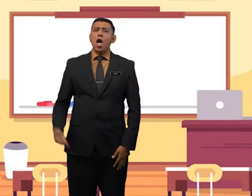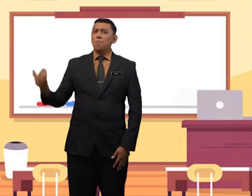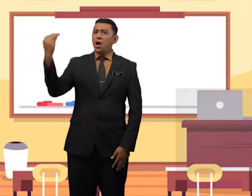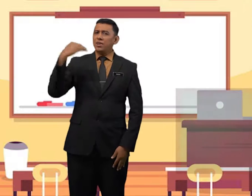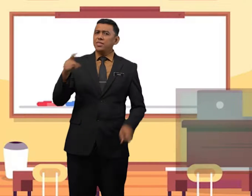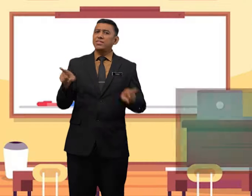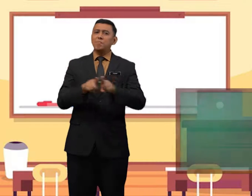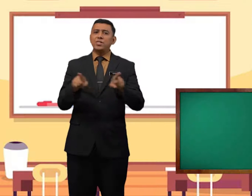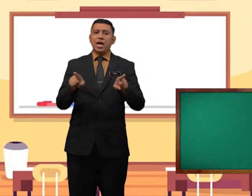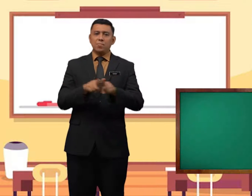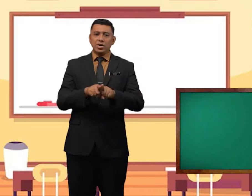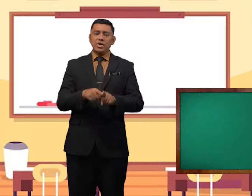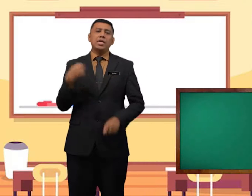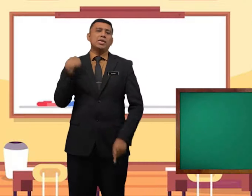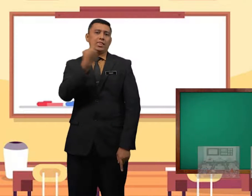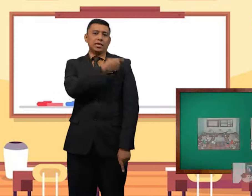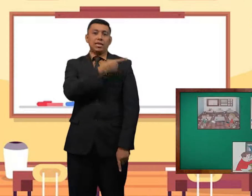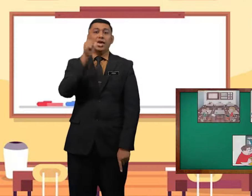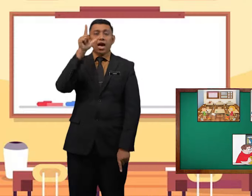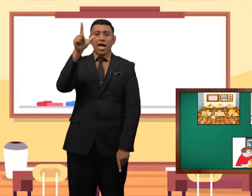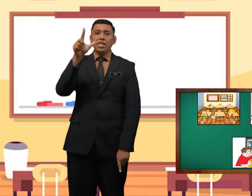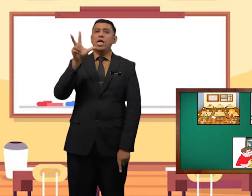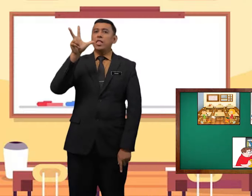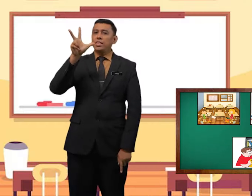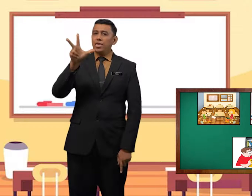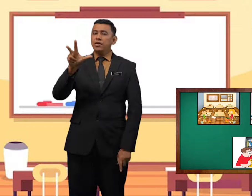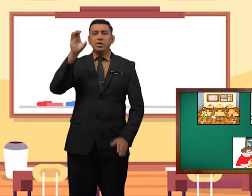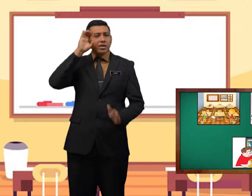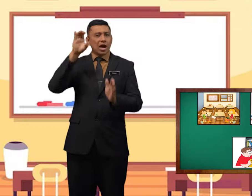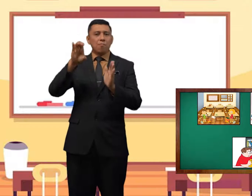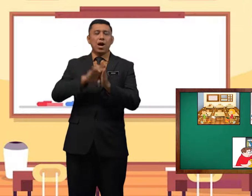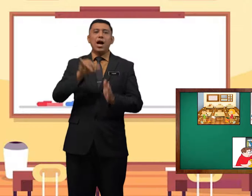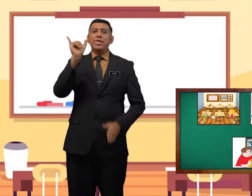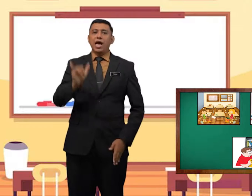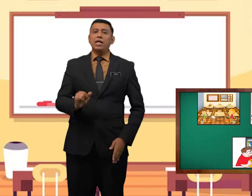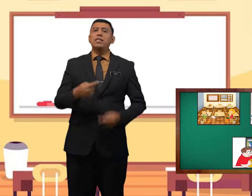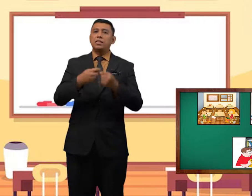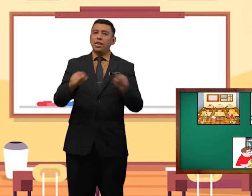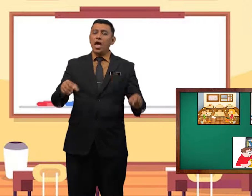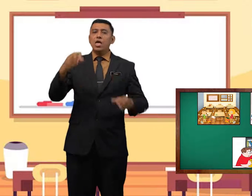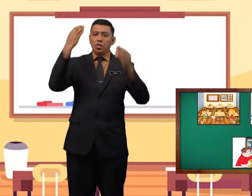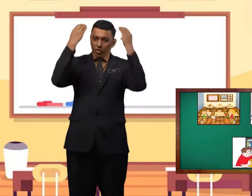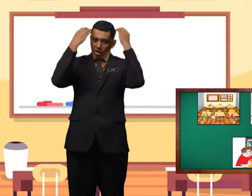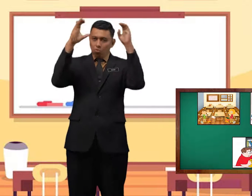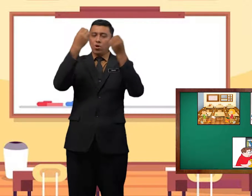mari sama-sama kita lihat tiga gambar yang telah cikgu